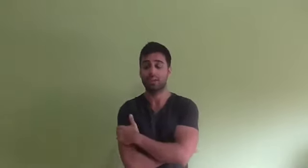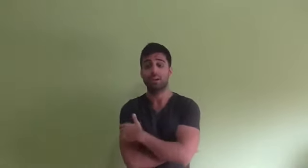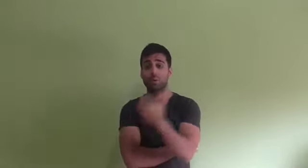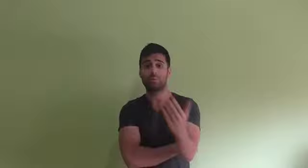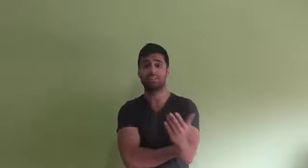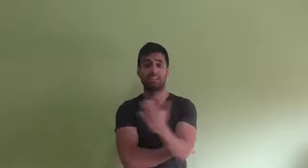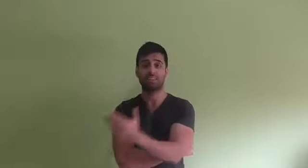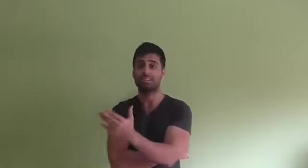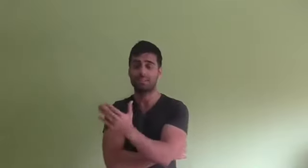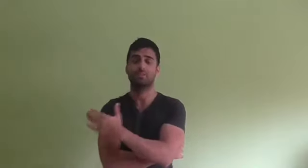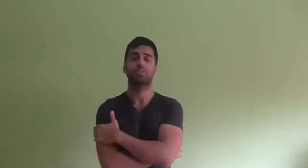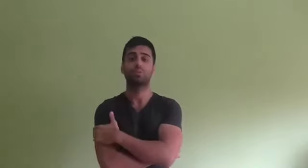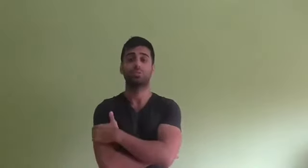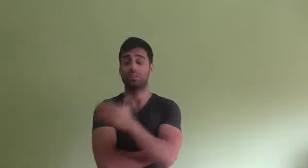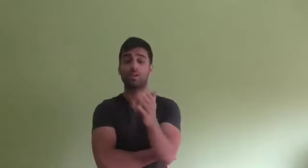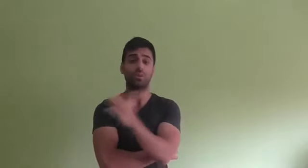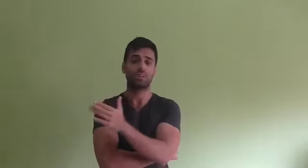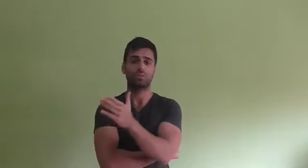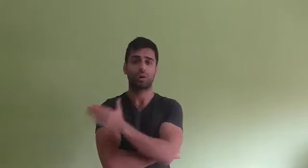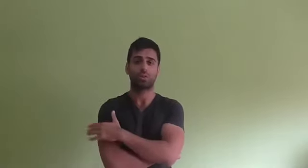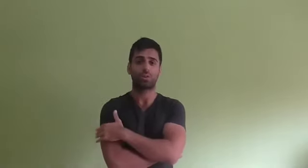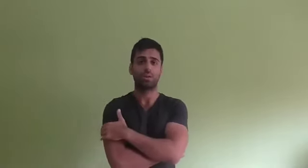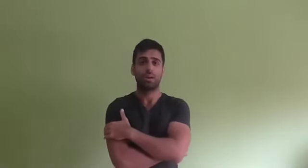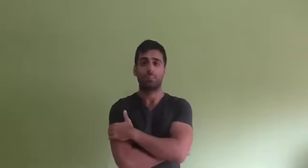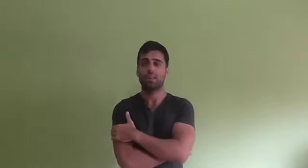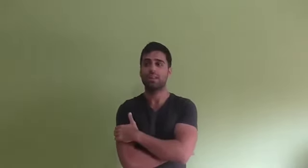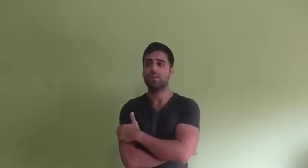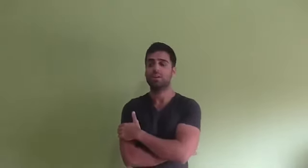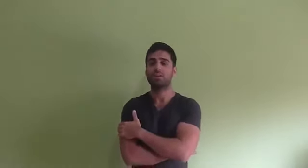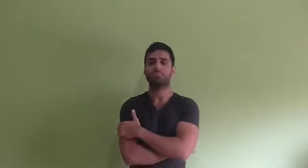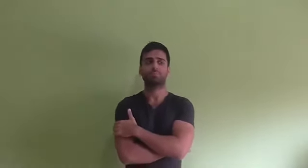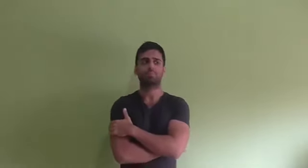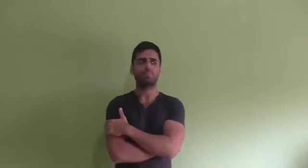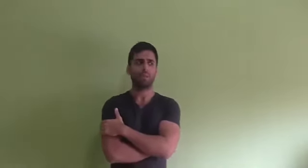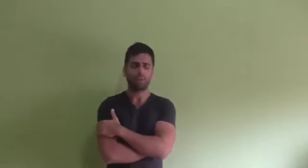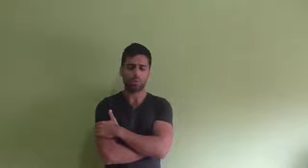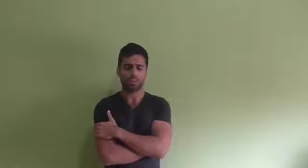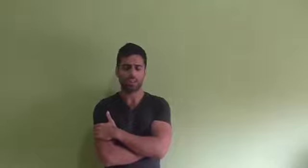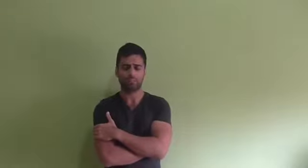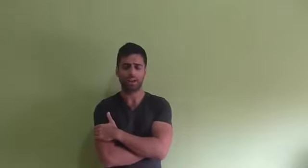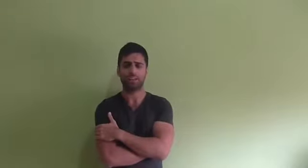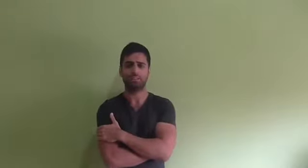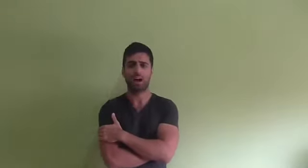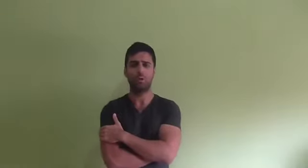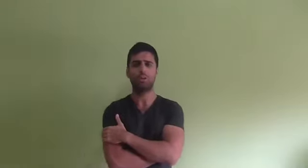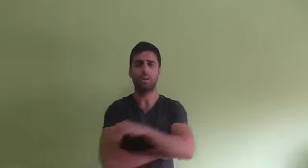Luego, más adelante, se dio cuenta de su error. Pero al día de hoy, me doy cuenta de que Frank es aún